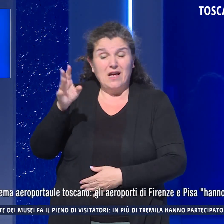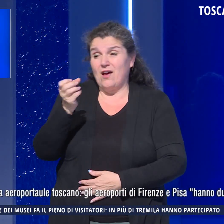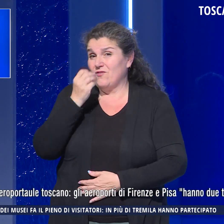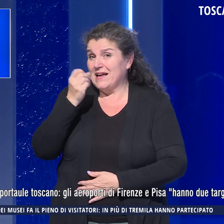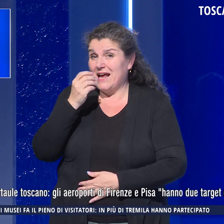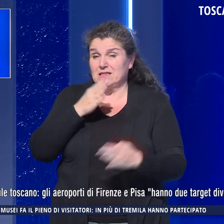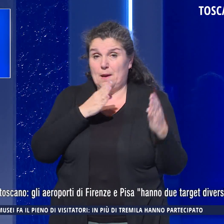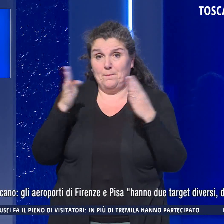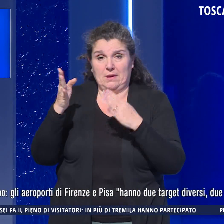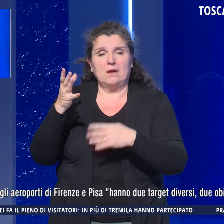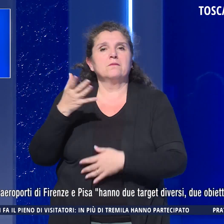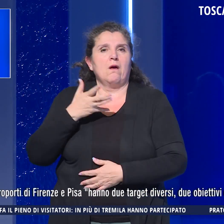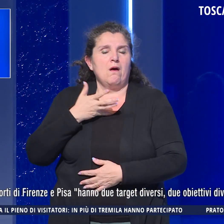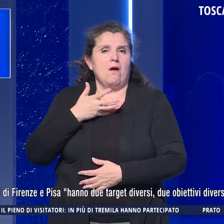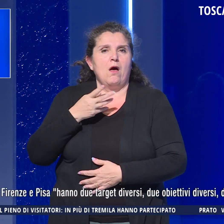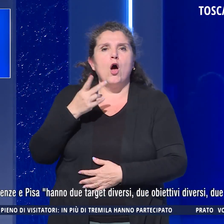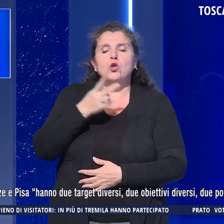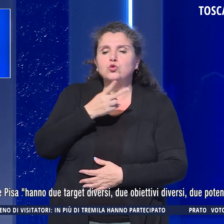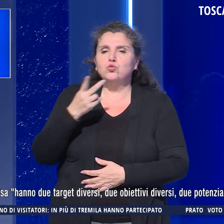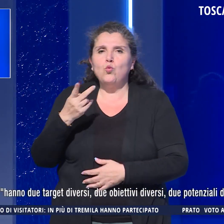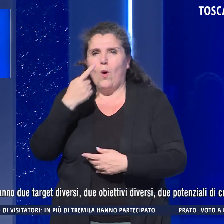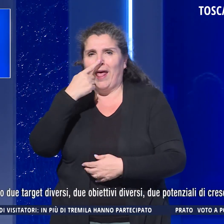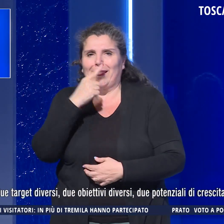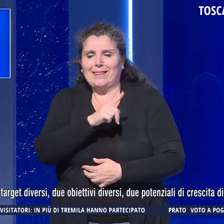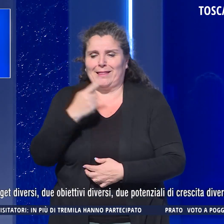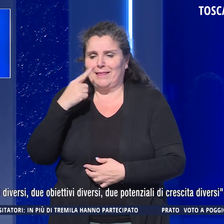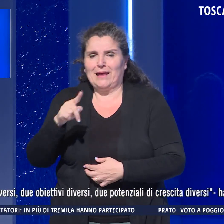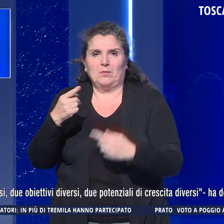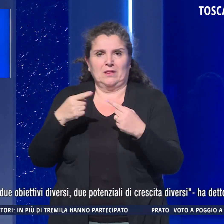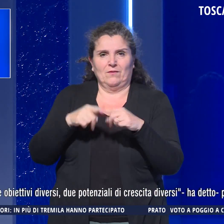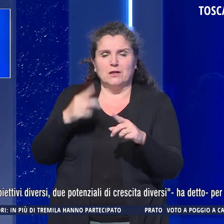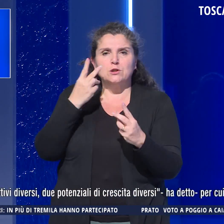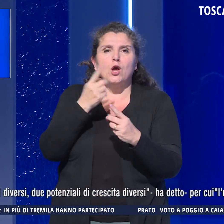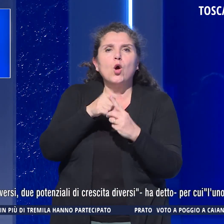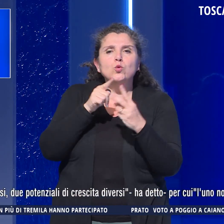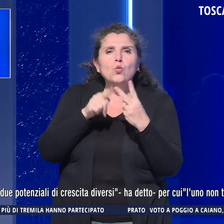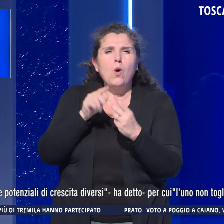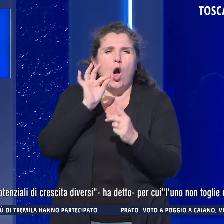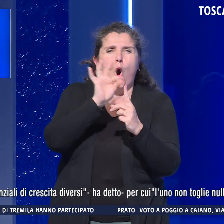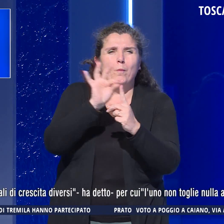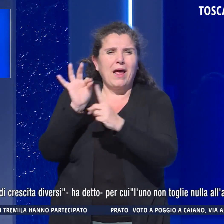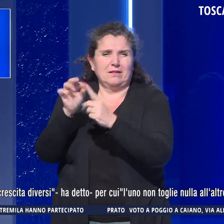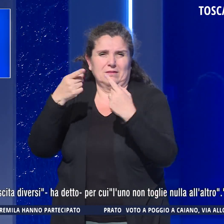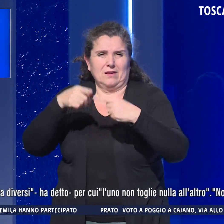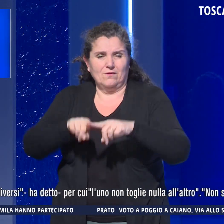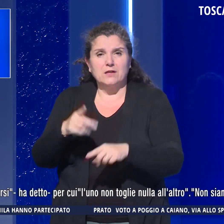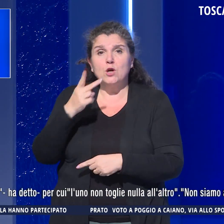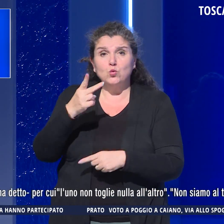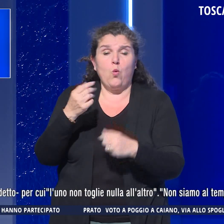e Pisa, ha detto, hanno due target diversi, due obiettivi diversi e due